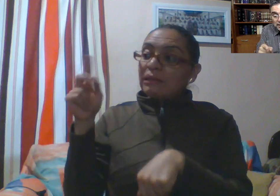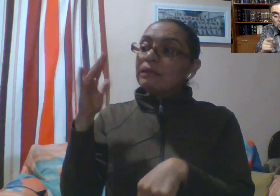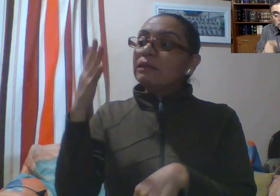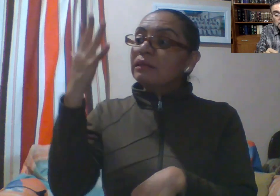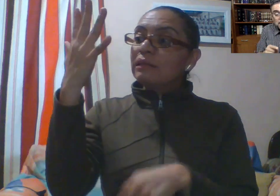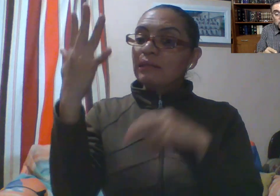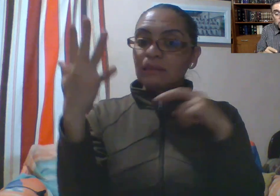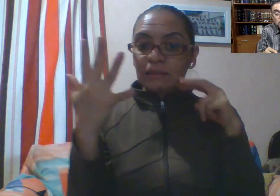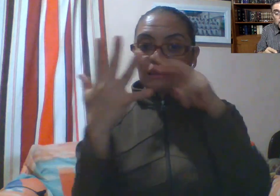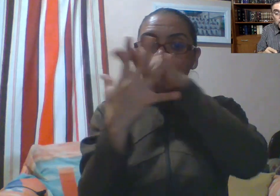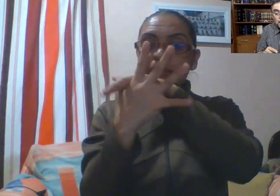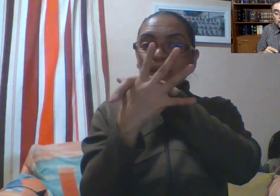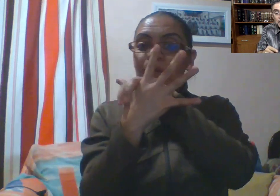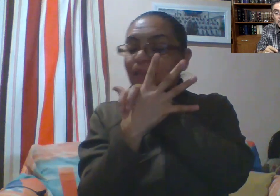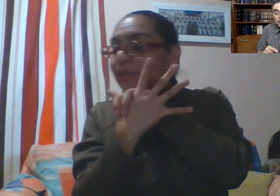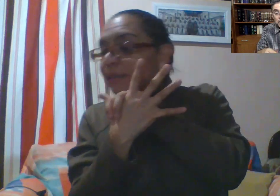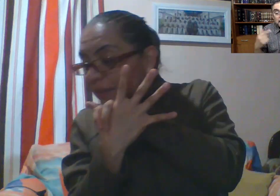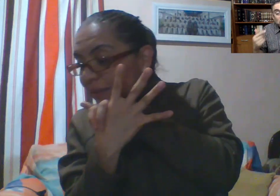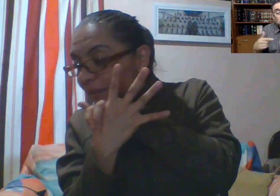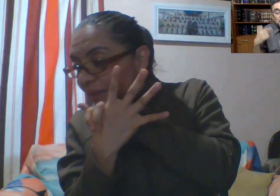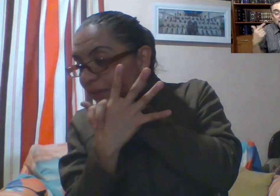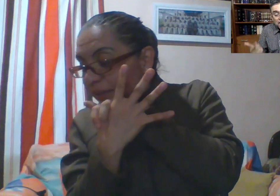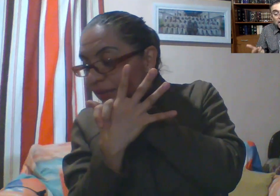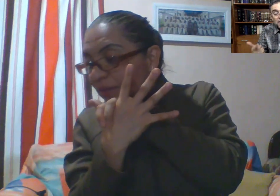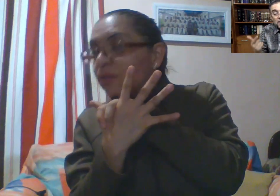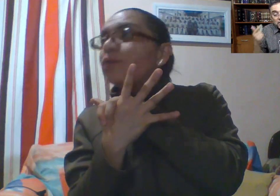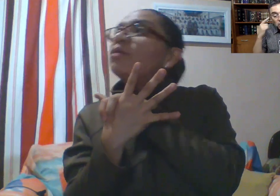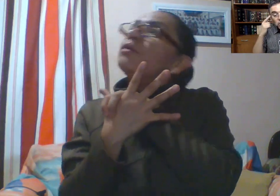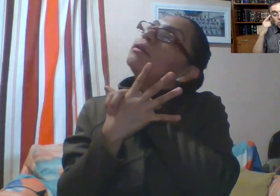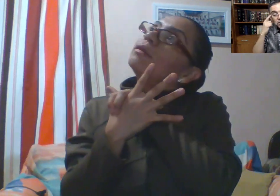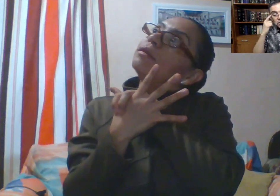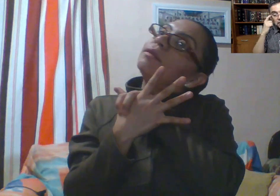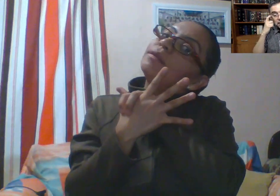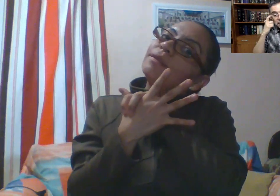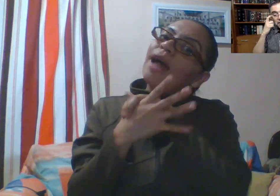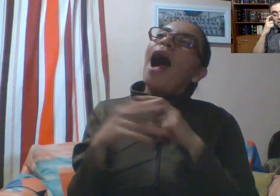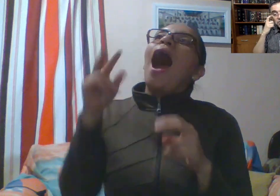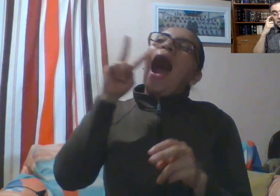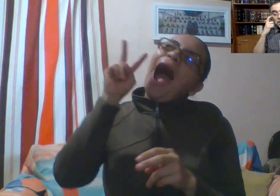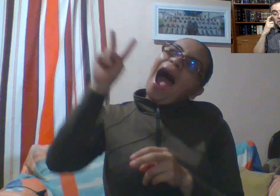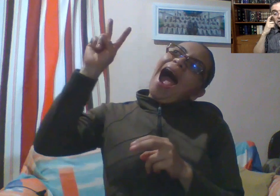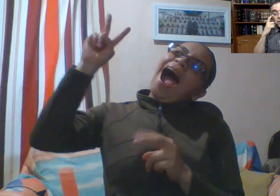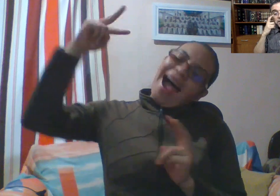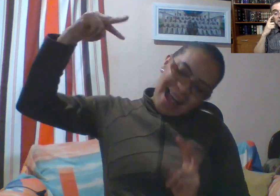entonces Jesús, mirando hacia arriba, le dio y le dijo, Saqueo, date prisa.